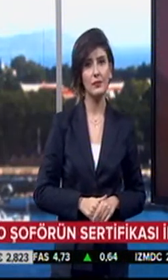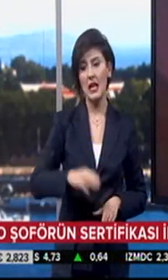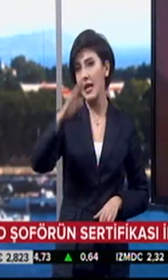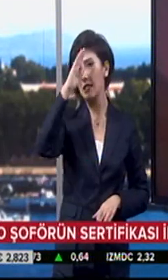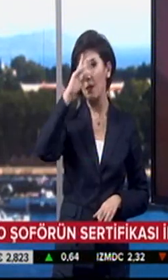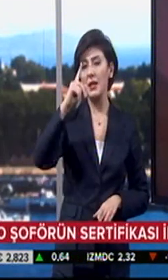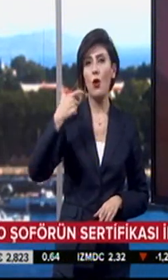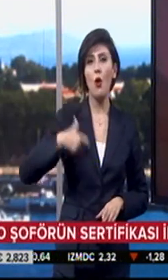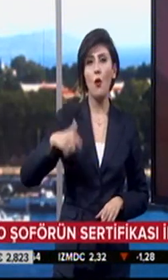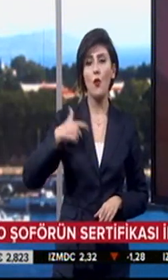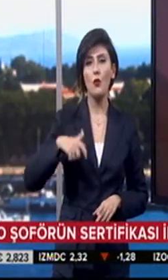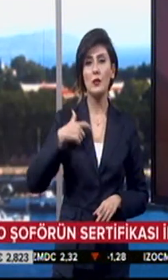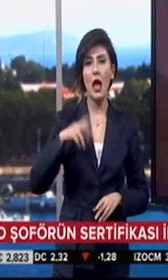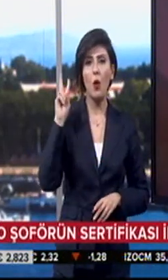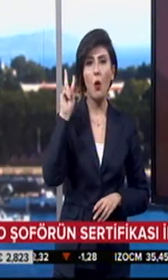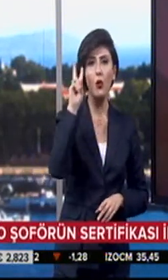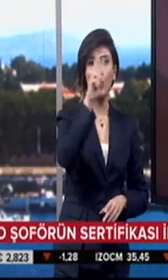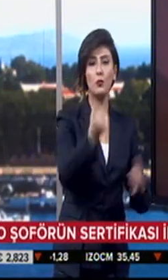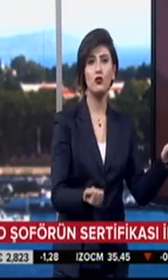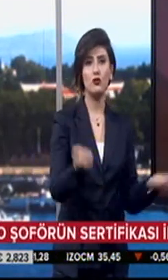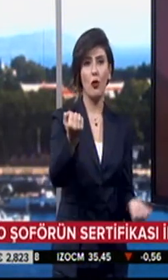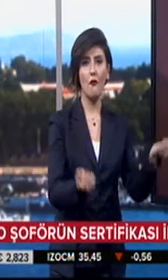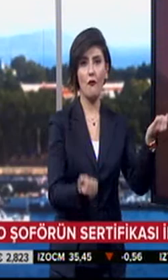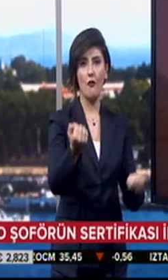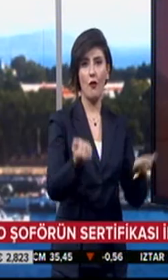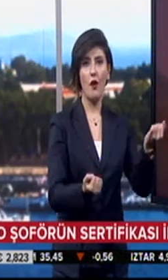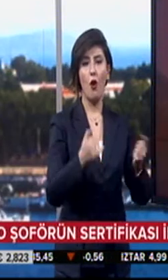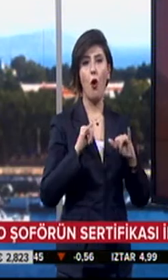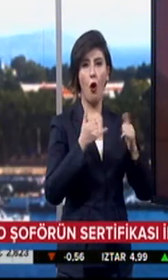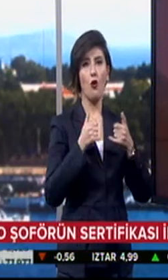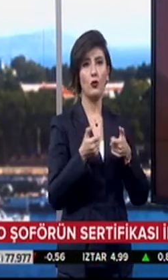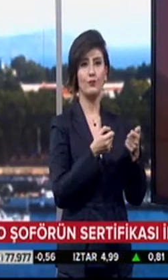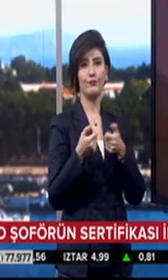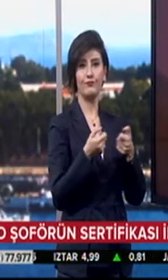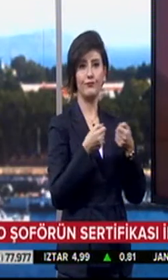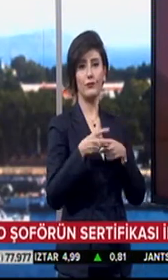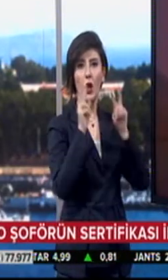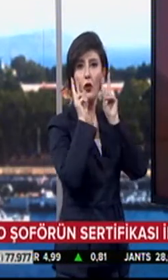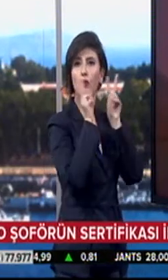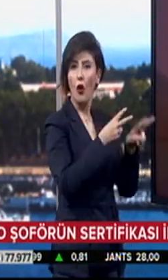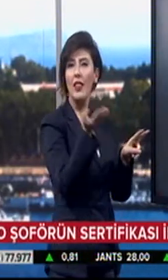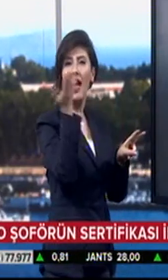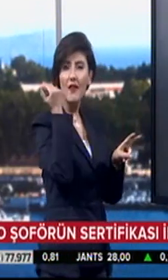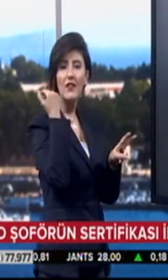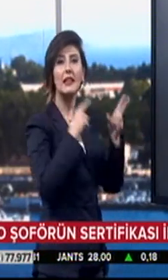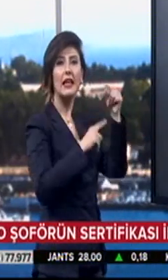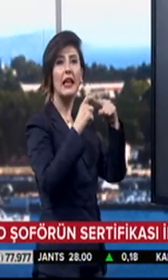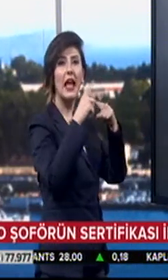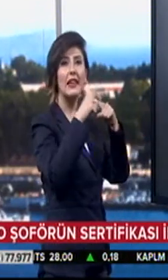İstanbul'da bir özel halk otobüsü şoförü seyir halindeyken direksiyonda oyun oynarken görüntülenmişti.